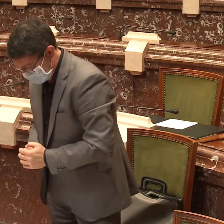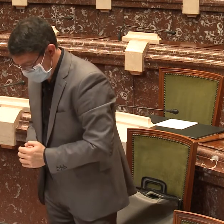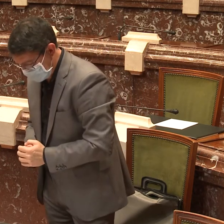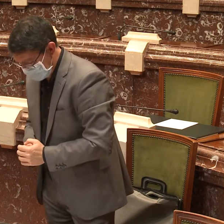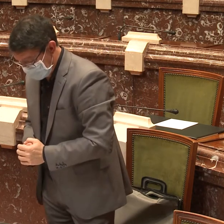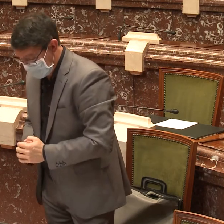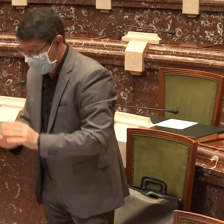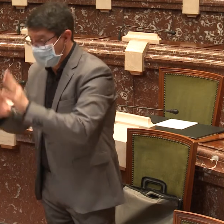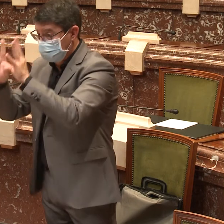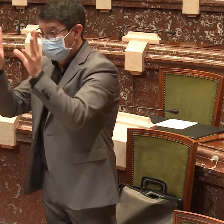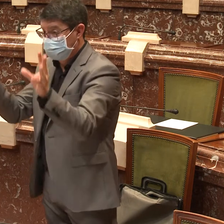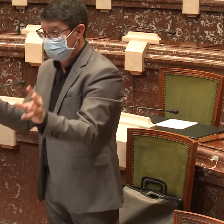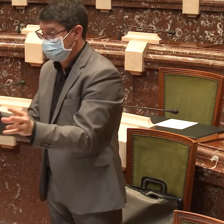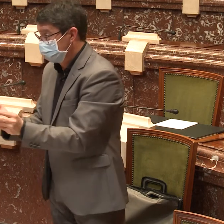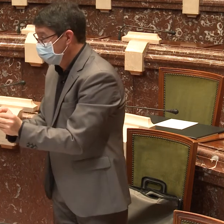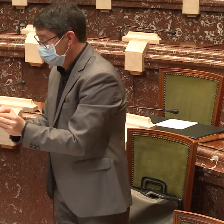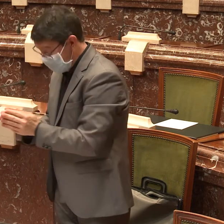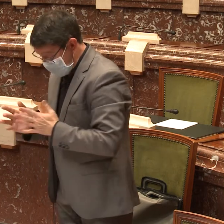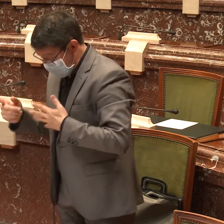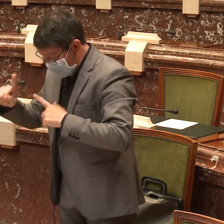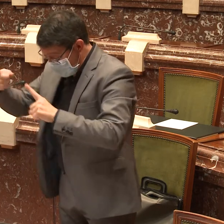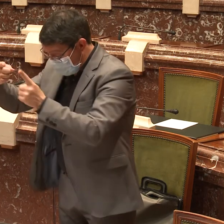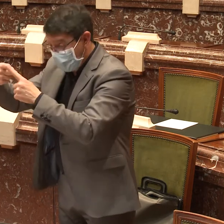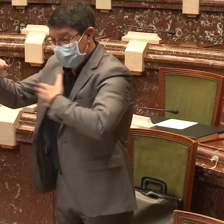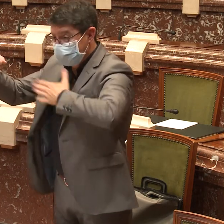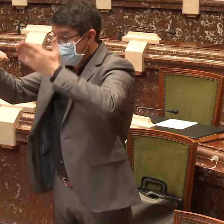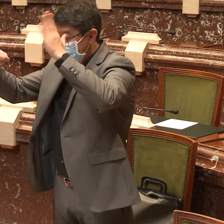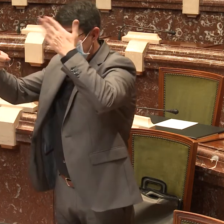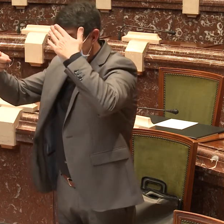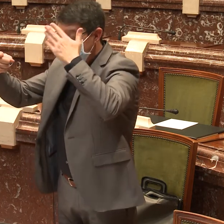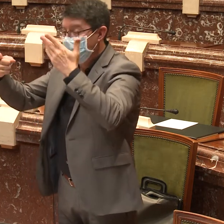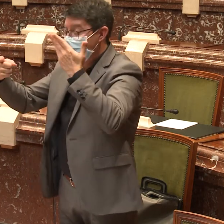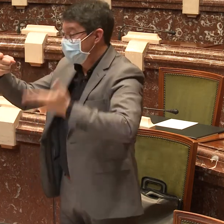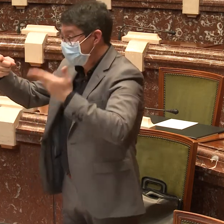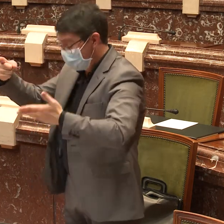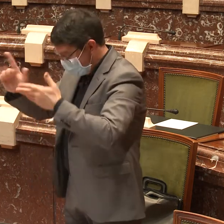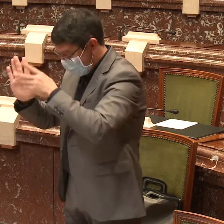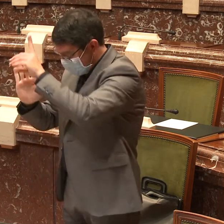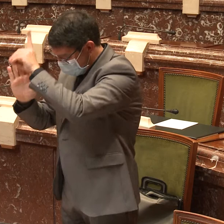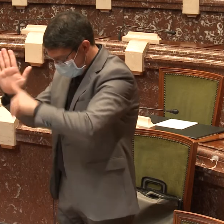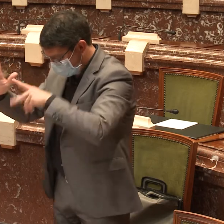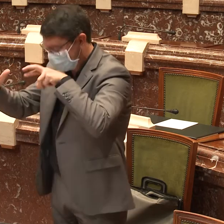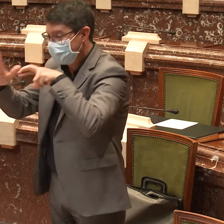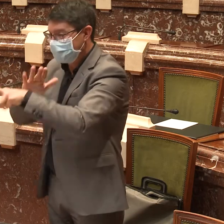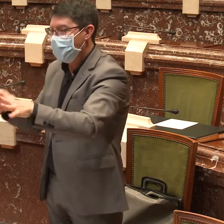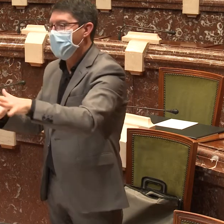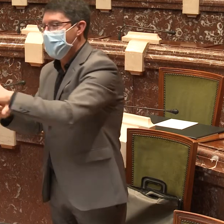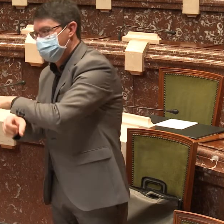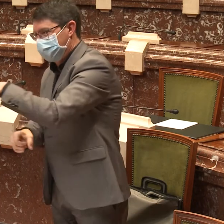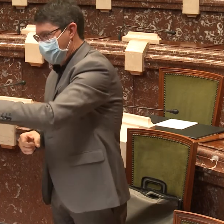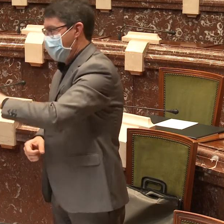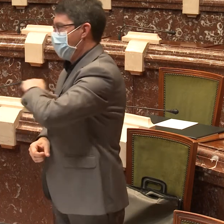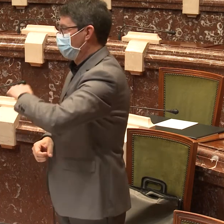consejería ha hecho un cierto esfuerzo, al igual que algunos ayuntamientos, pero lamentablemente no es suficiente. Y para ir concluyendo,